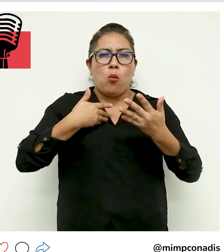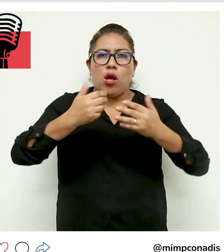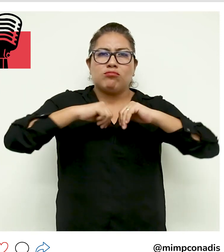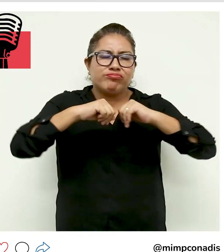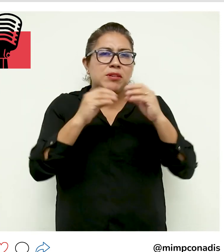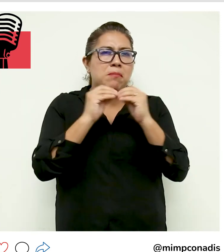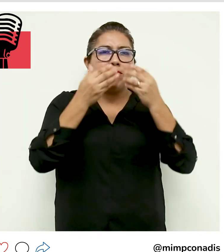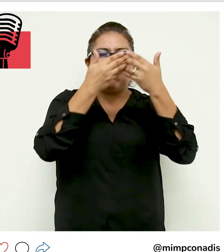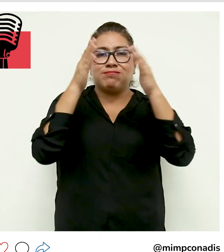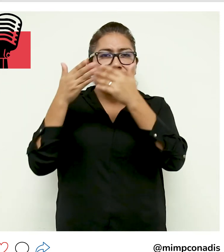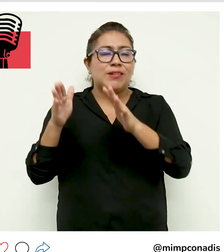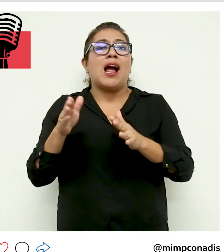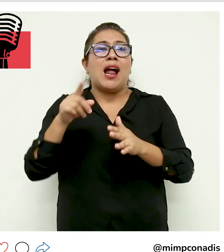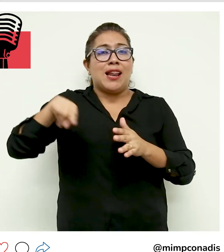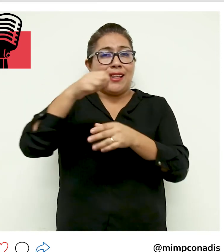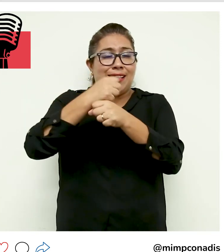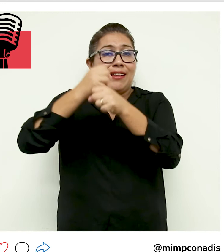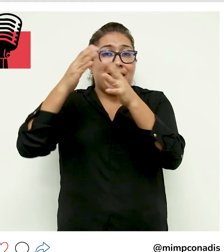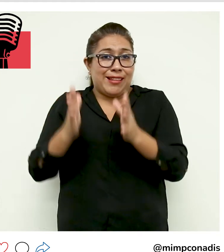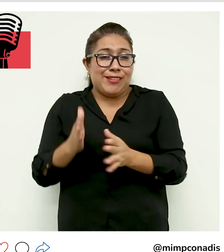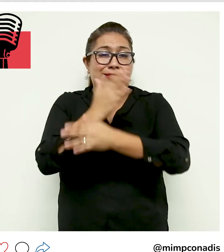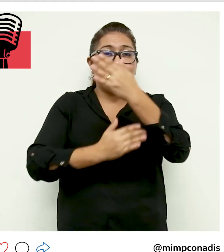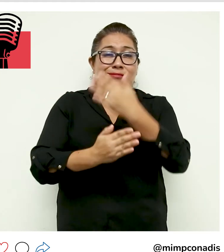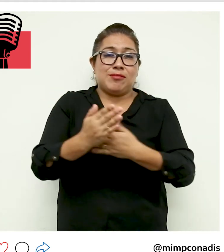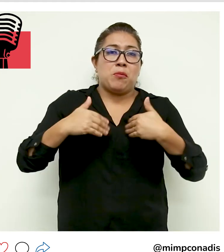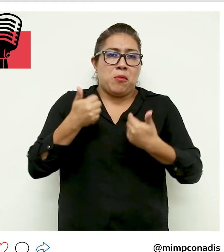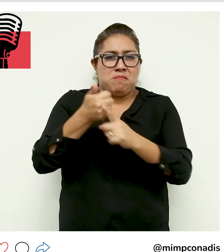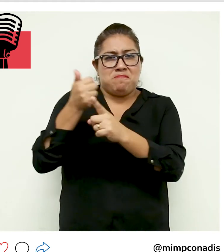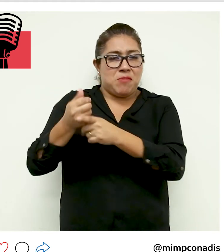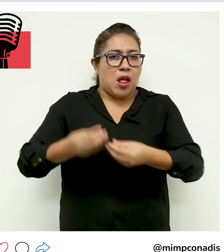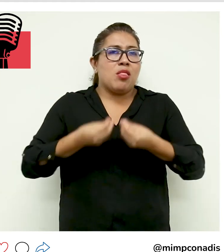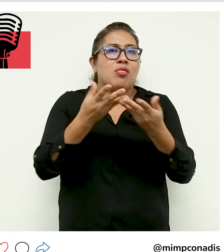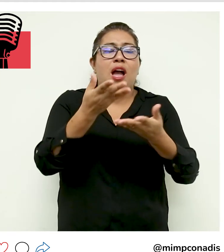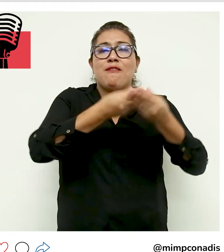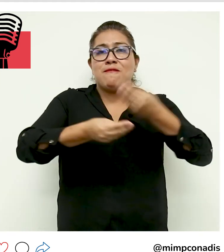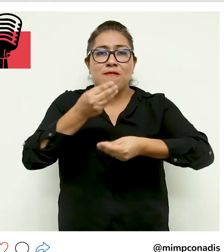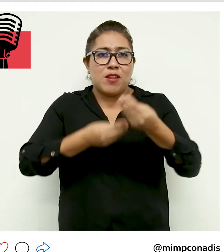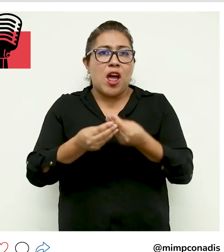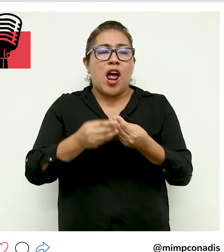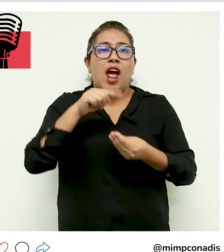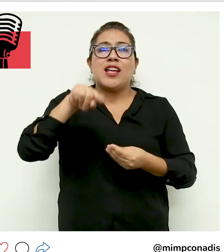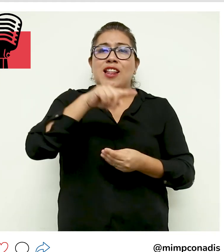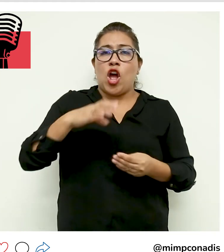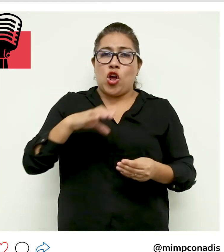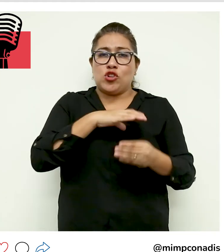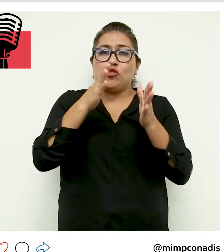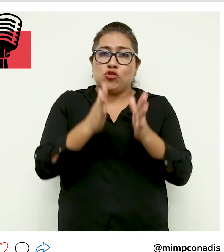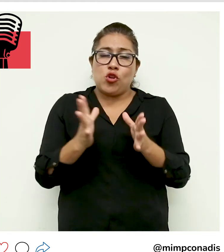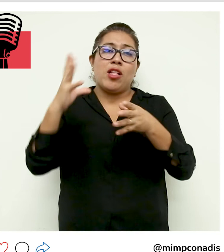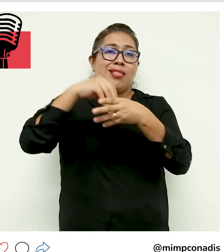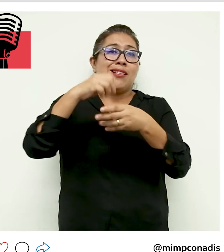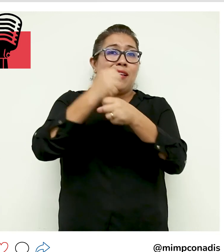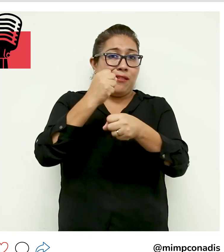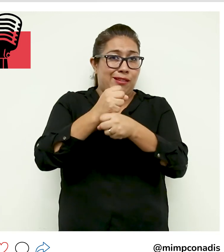oportunidades para las y los emprendedores con discapacidad, permitiendo que ofrezcan sus productos a las y los parlamentarios y